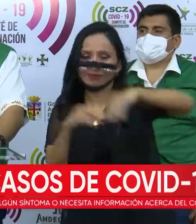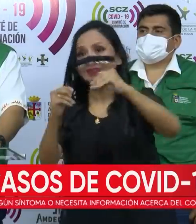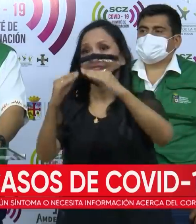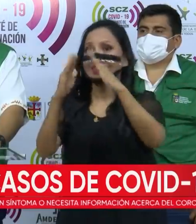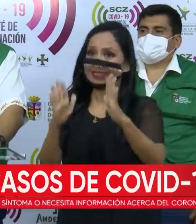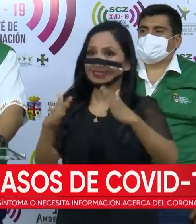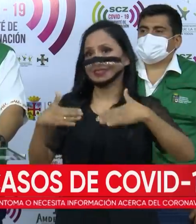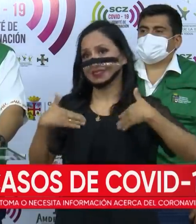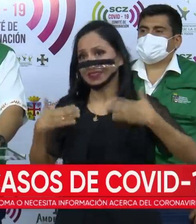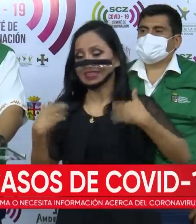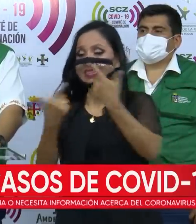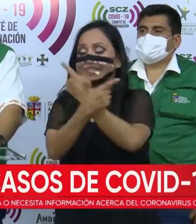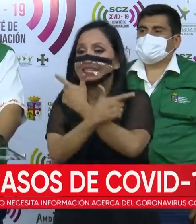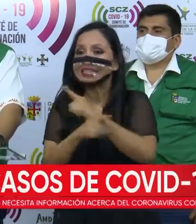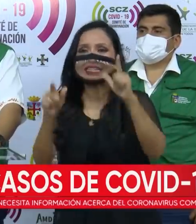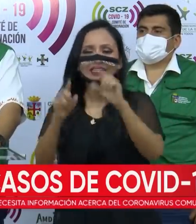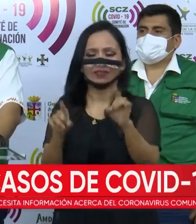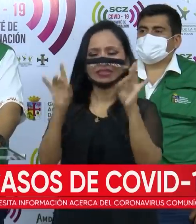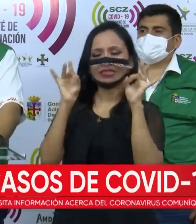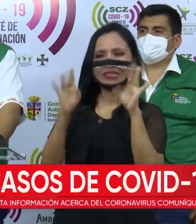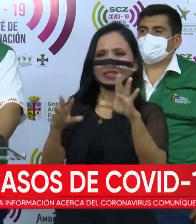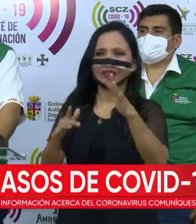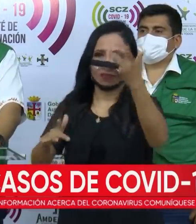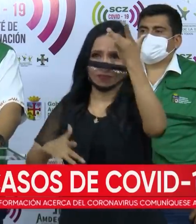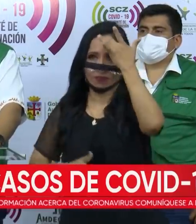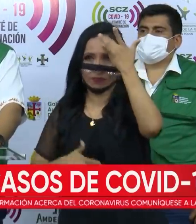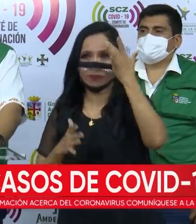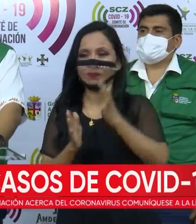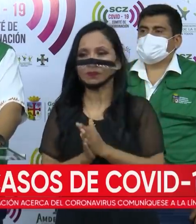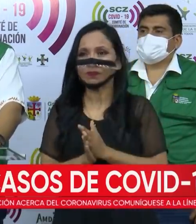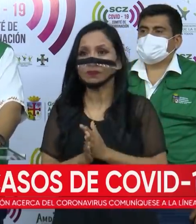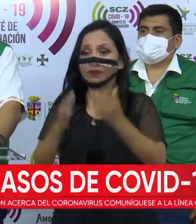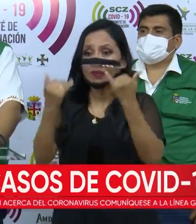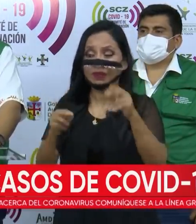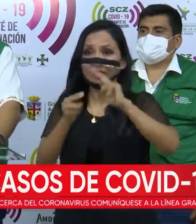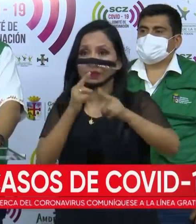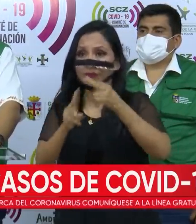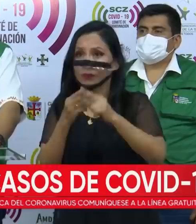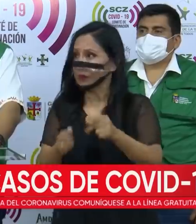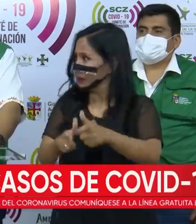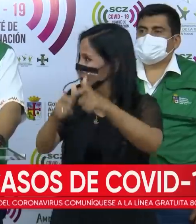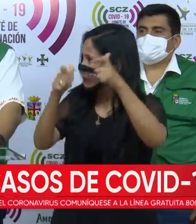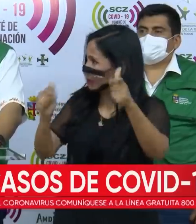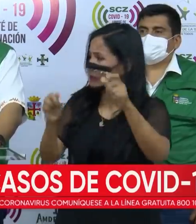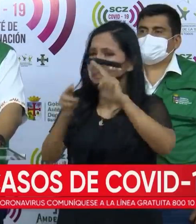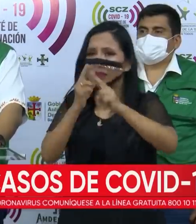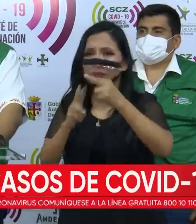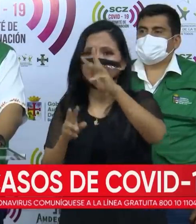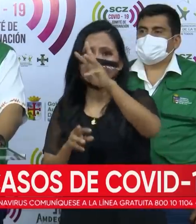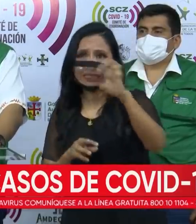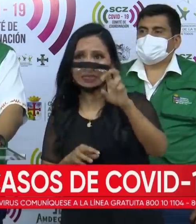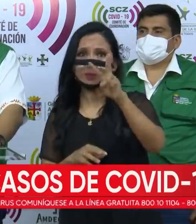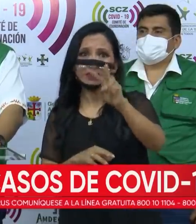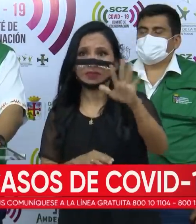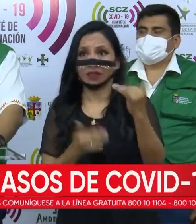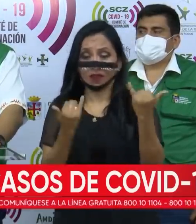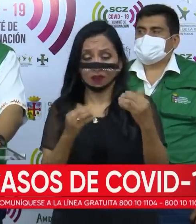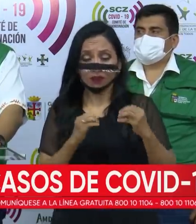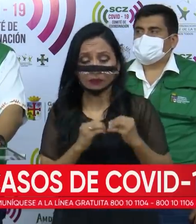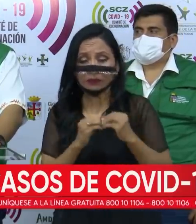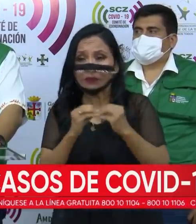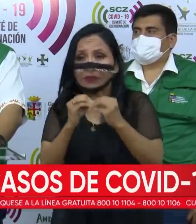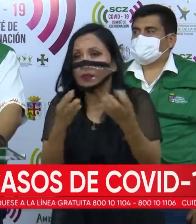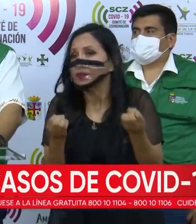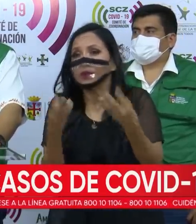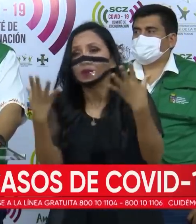que están ya libres de esta terrible enfermedad. Con esta cifra elevadísima, totalizamos en el departamento un